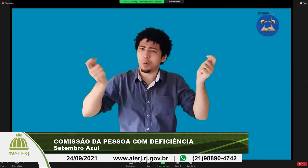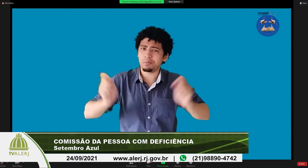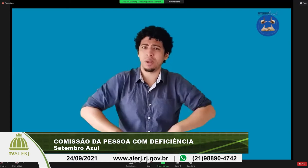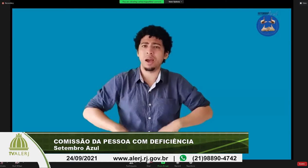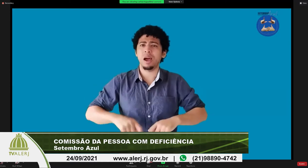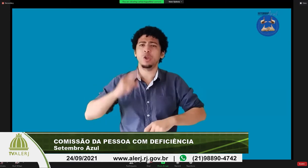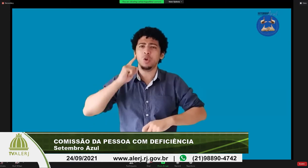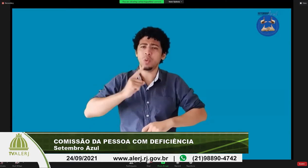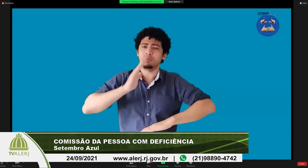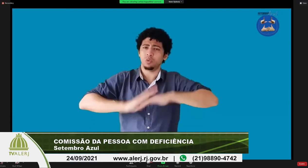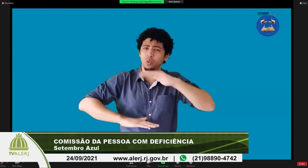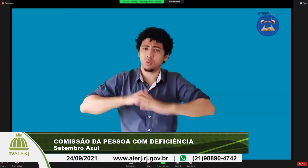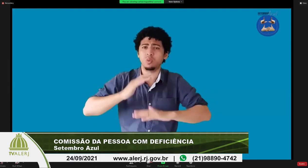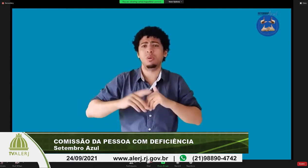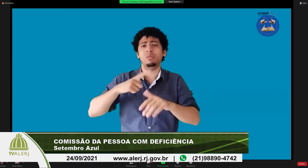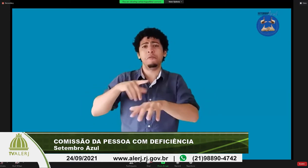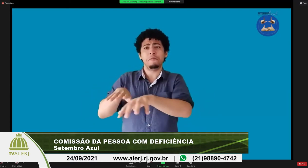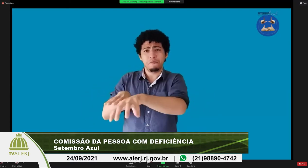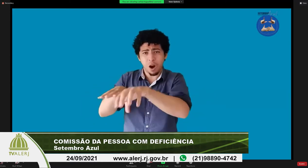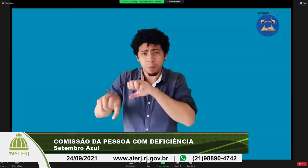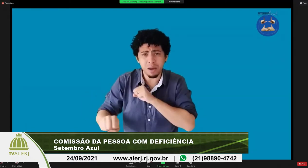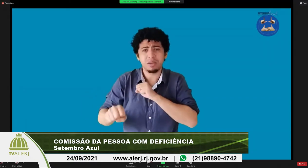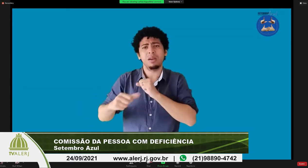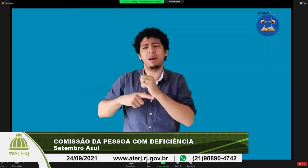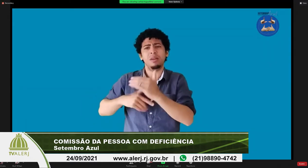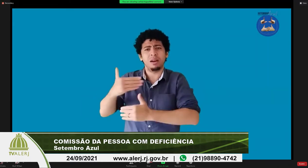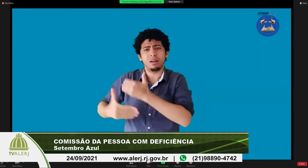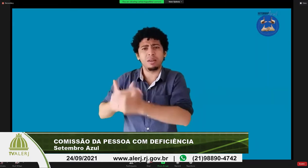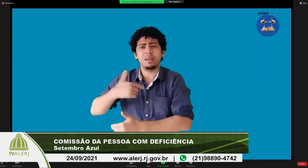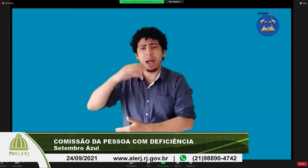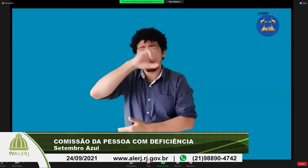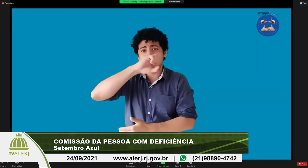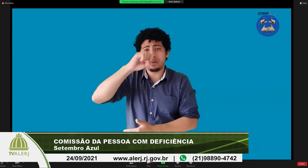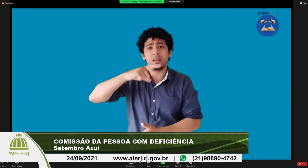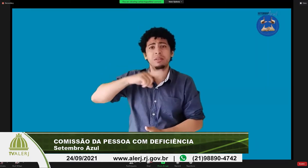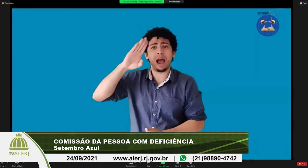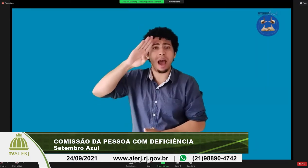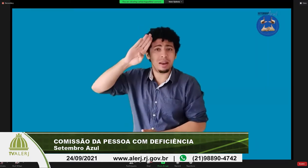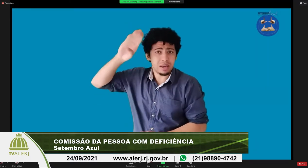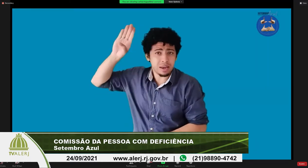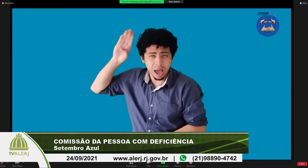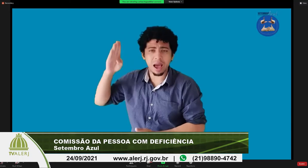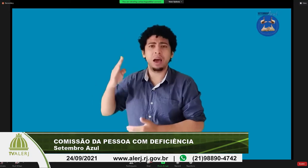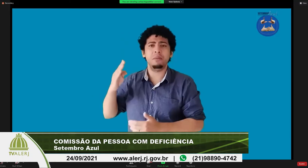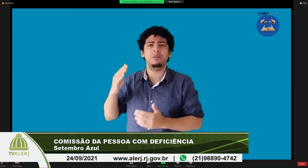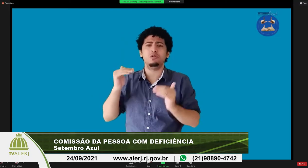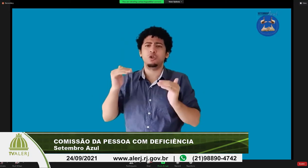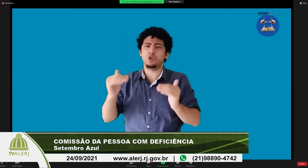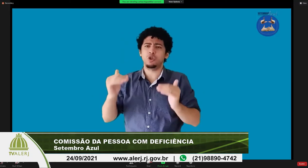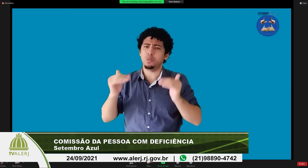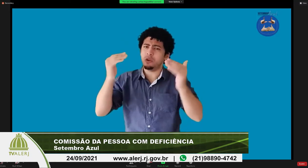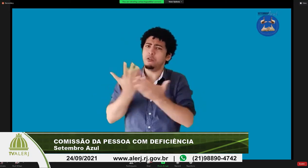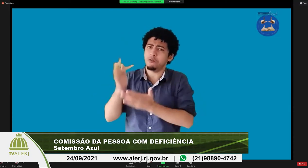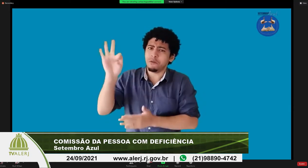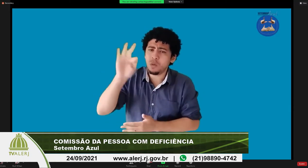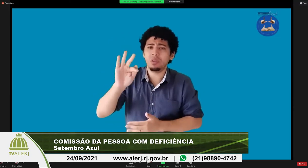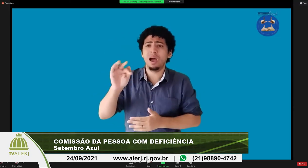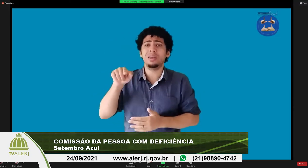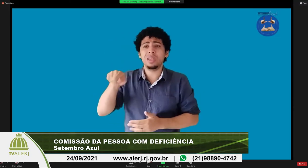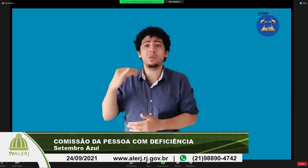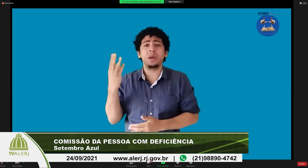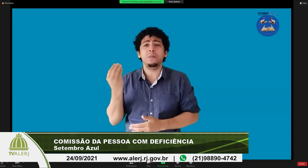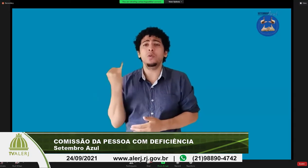das identidades surdas das capacidades do desenvolvimento da formação acadêmica das questões ligadas à